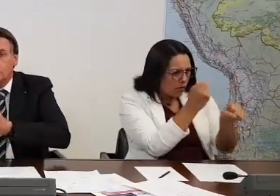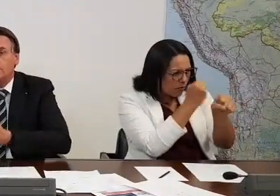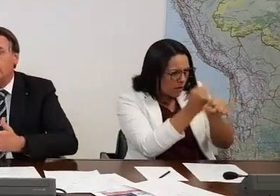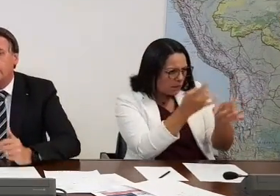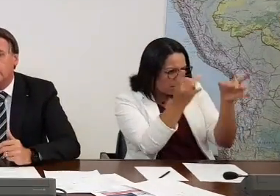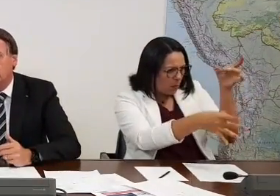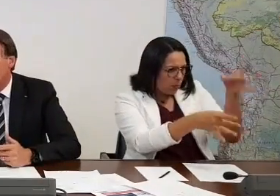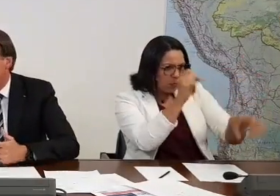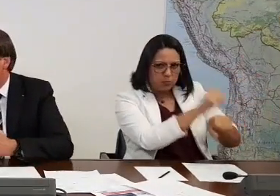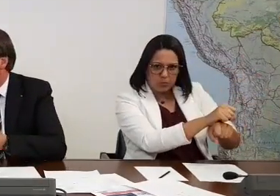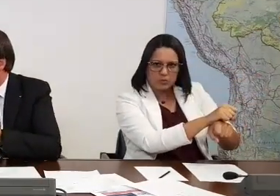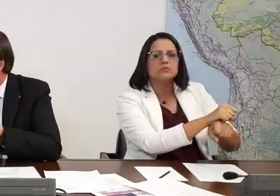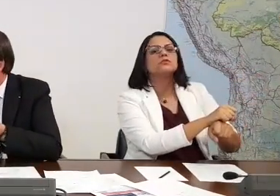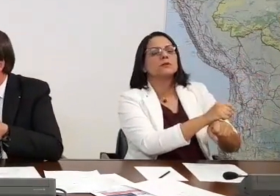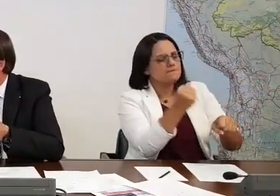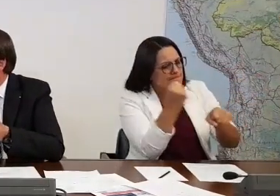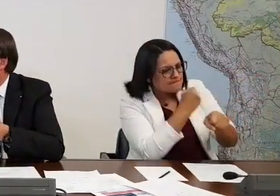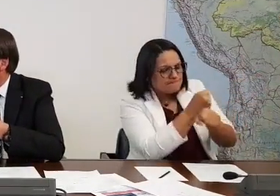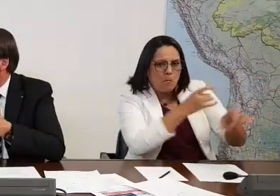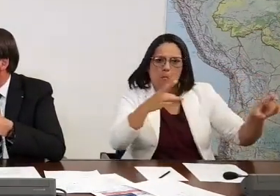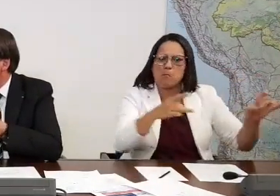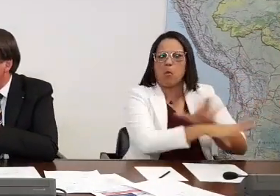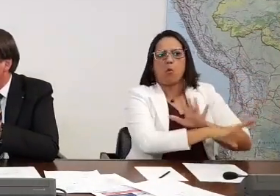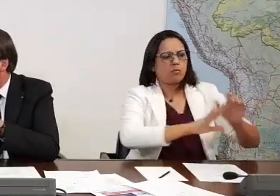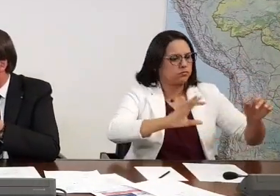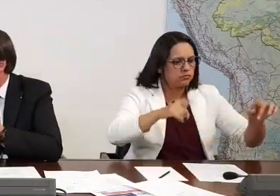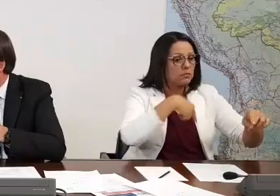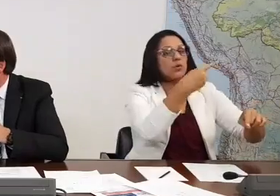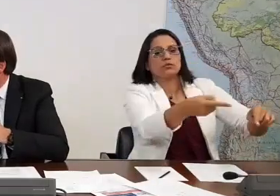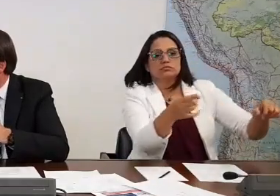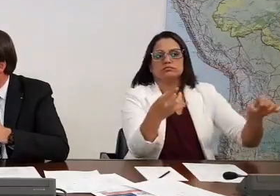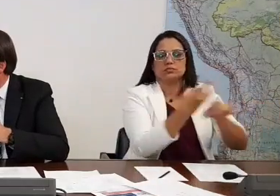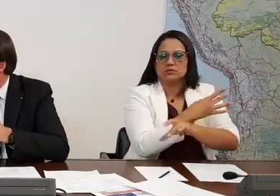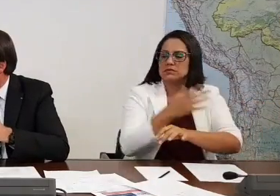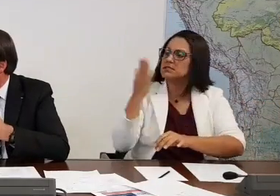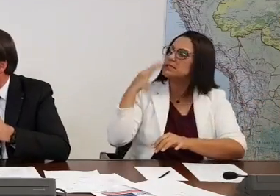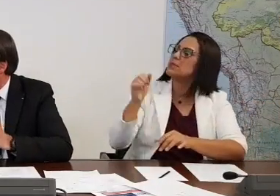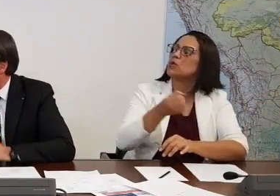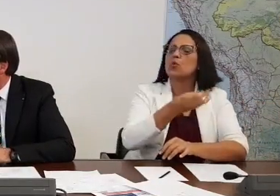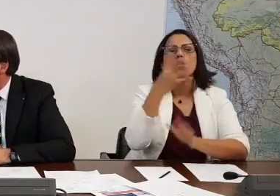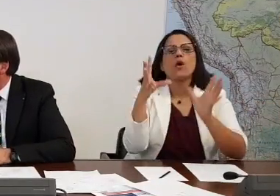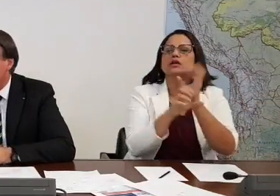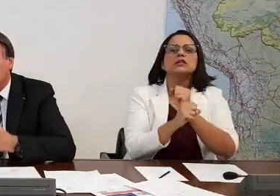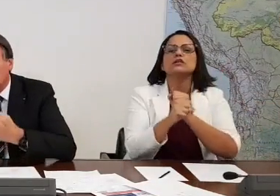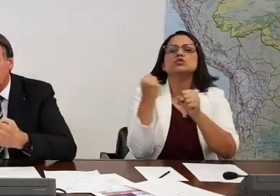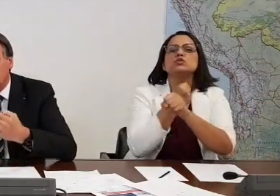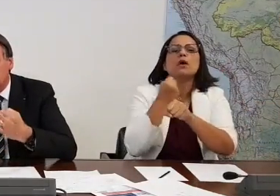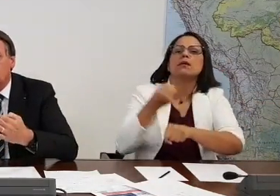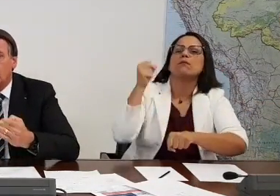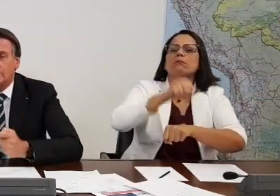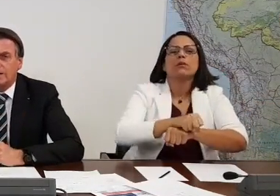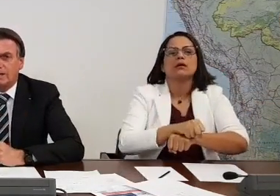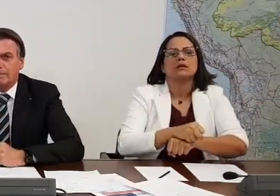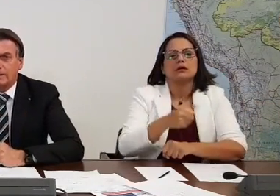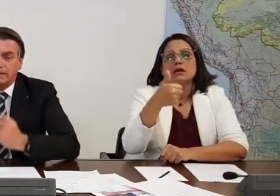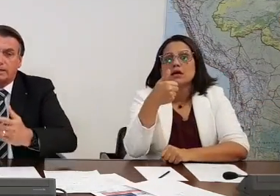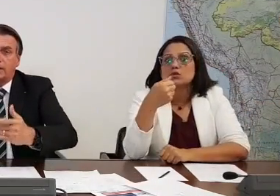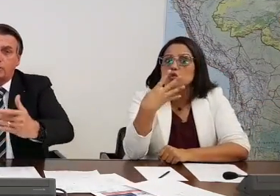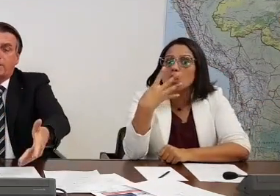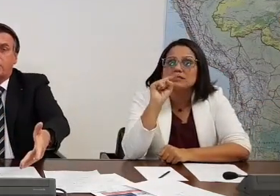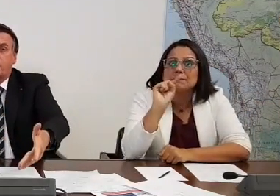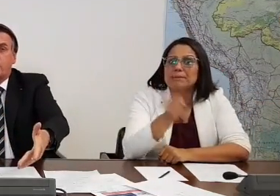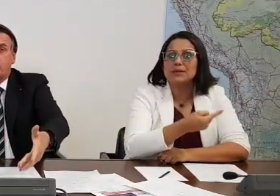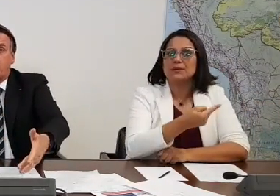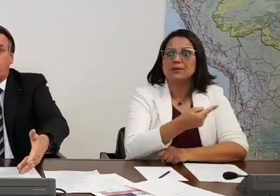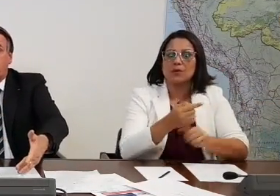o que foi feito. Eu não sei quantas milhares de obras, tem um número, você tem isso na cabeça para casa? Você fala em 14 mil, presidente. 14 mil obras inacabadas. Aquele